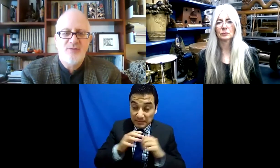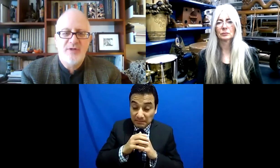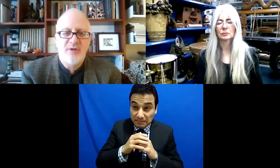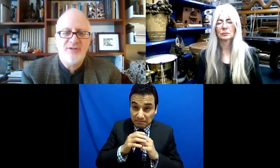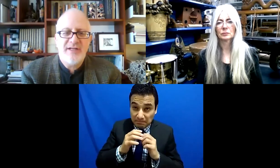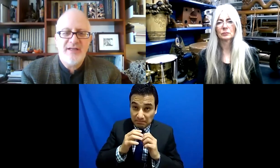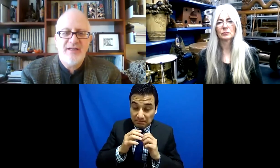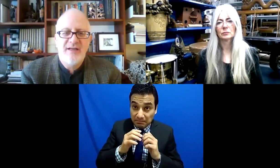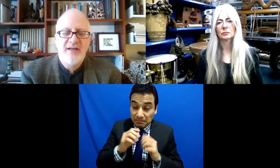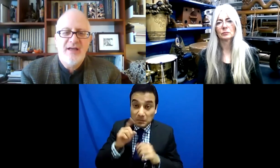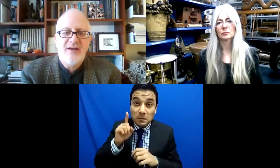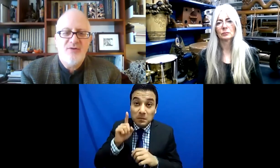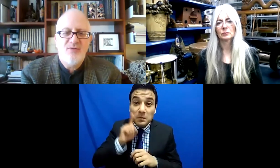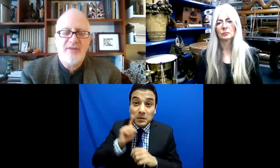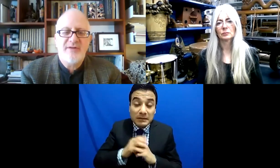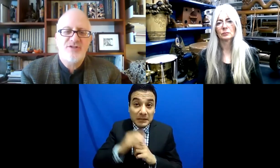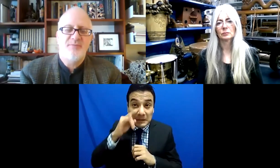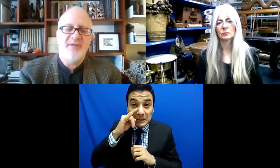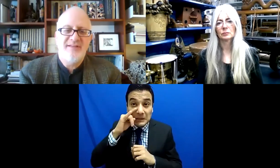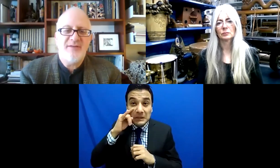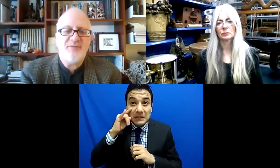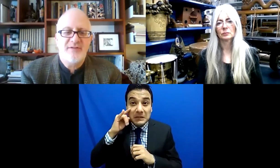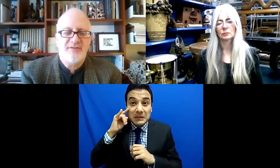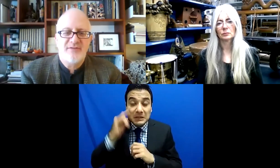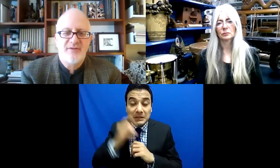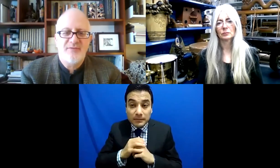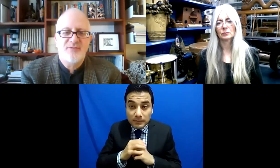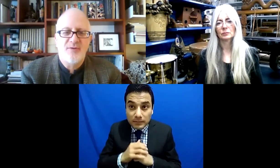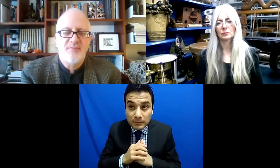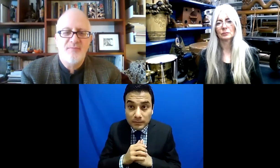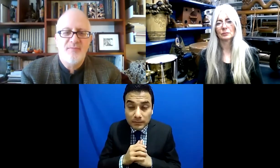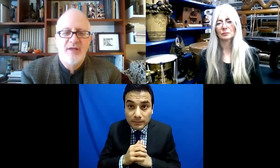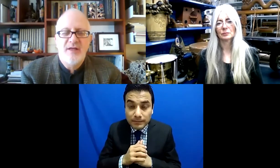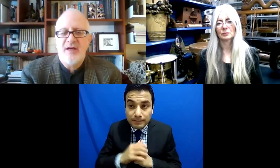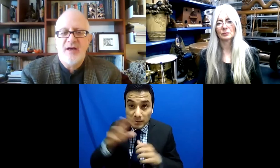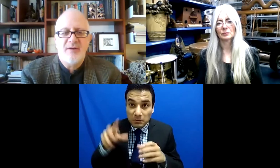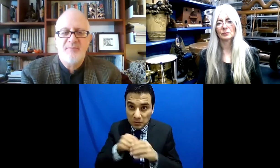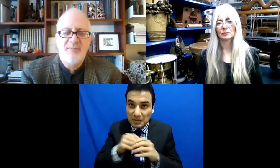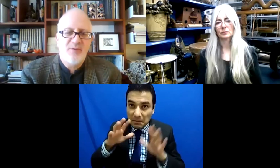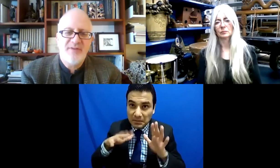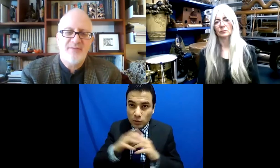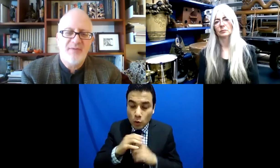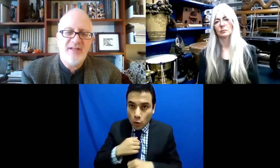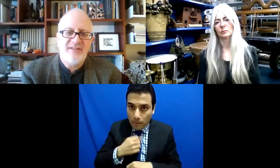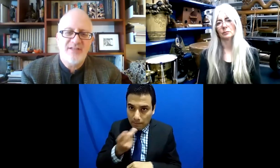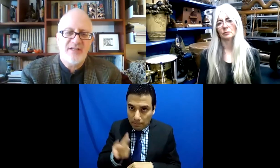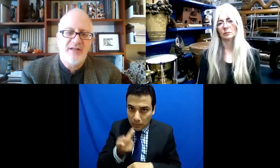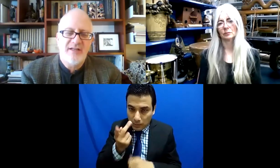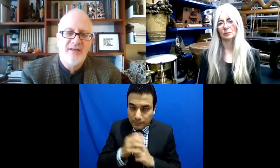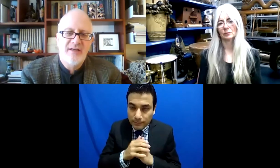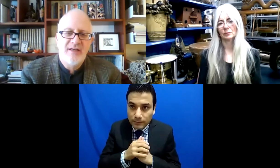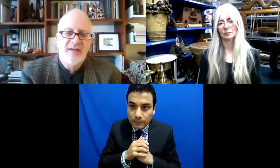ofendidas de recibir, para que les ofrezcan inclusión. Entonces, de pronto si tendría que ser distinto